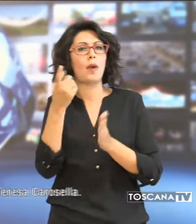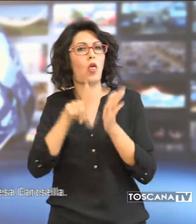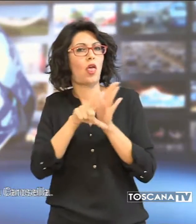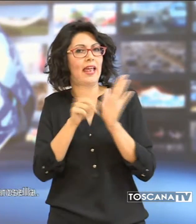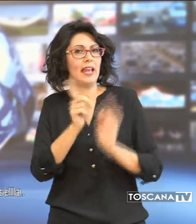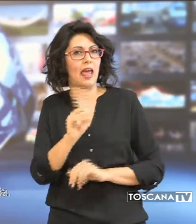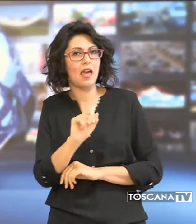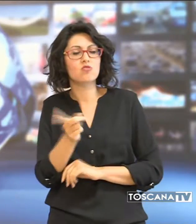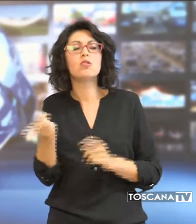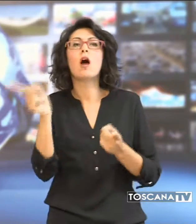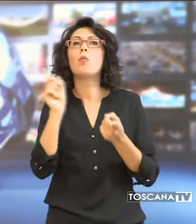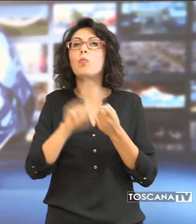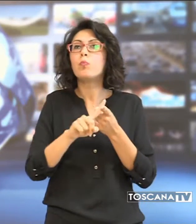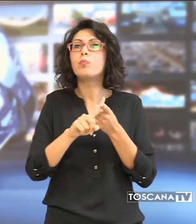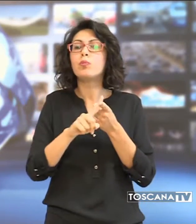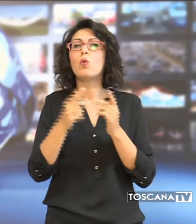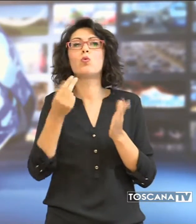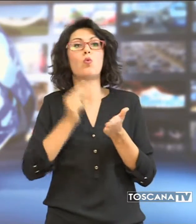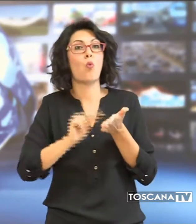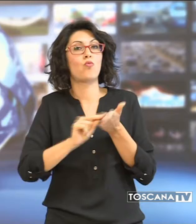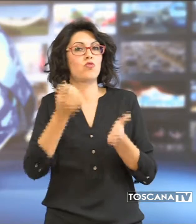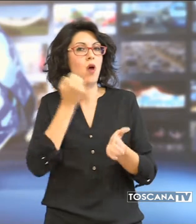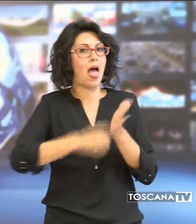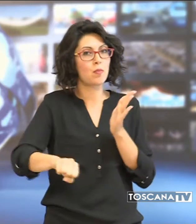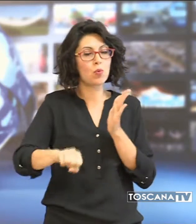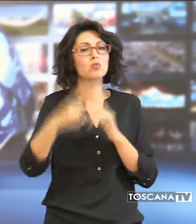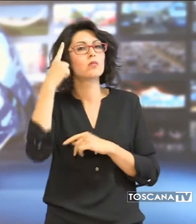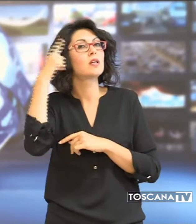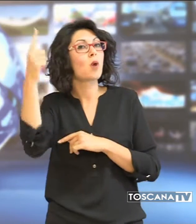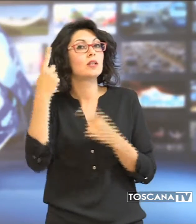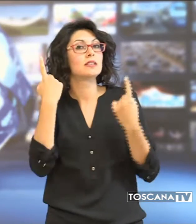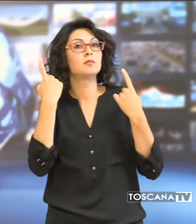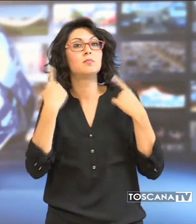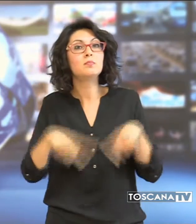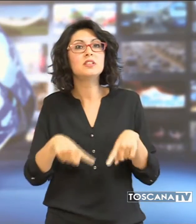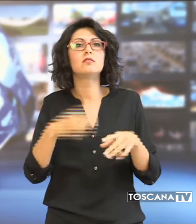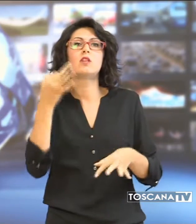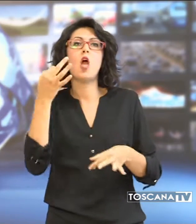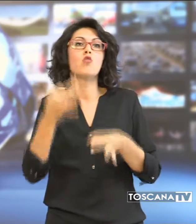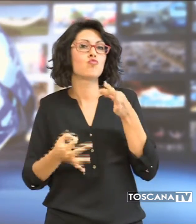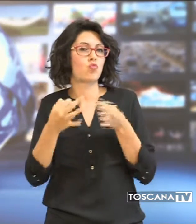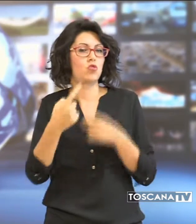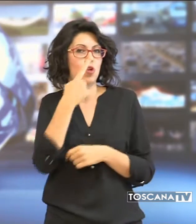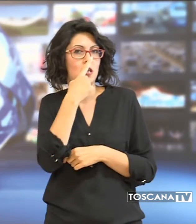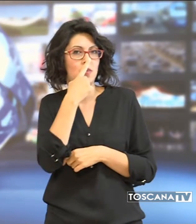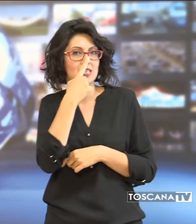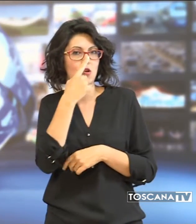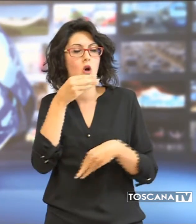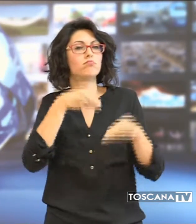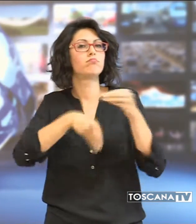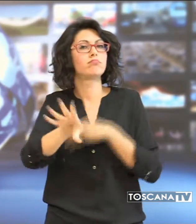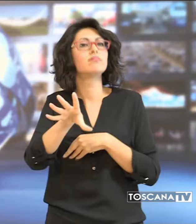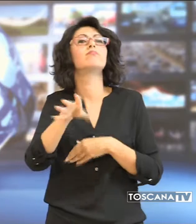Contestato anche l'abuso di ufficio, ipotesi per la quale il giudice di Pistoia ha mandato a